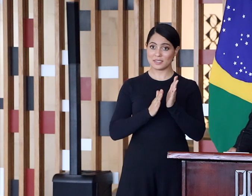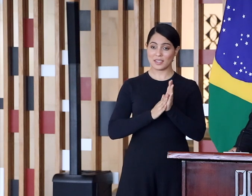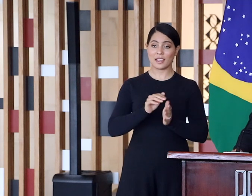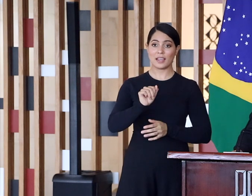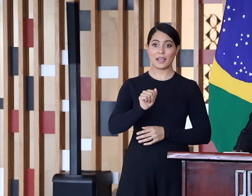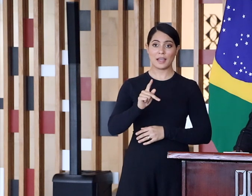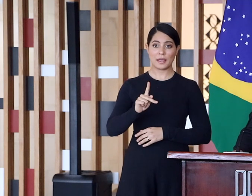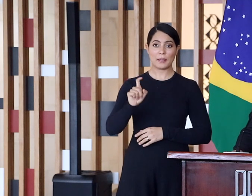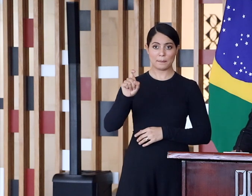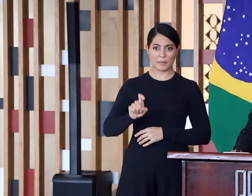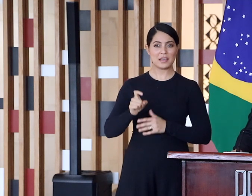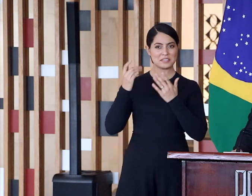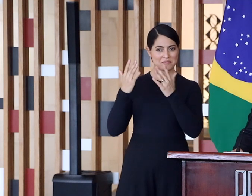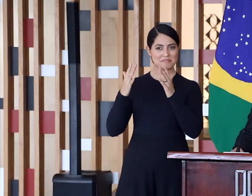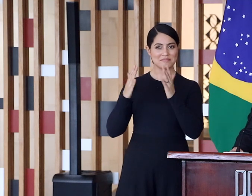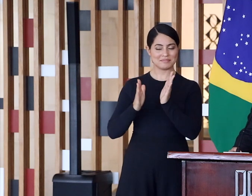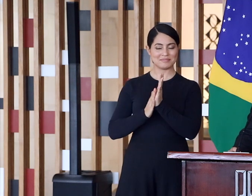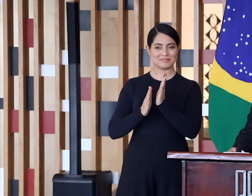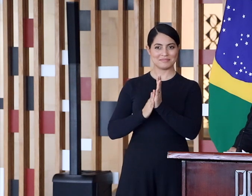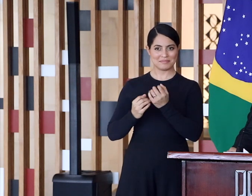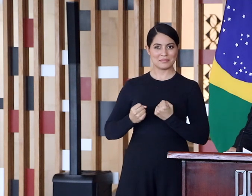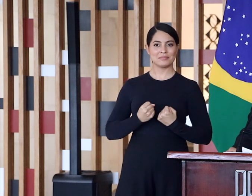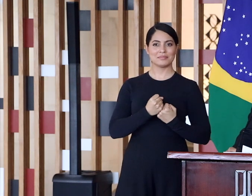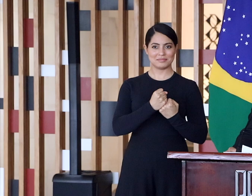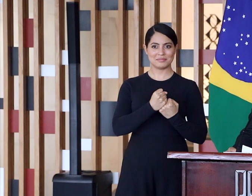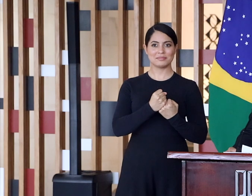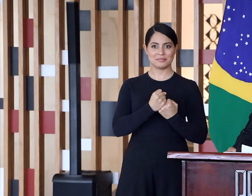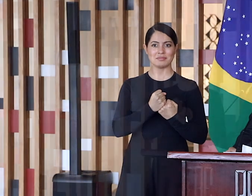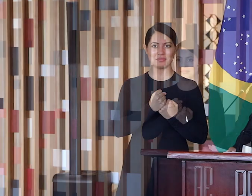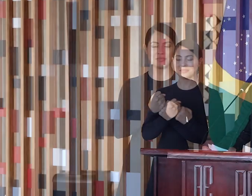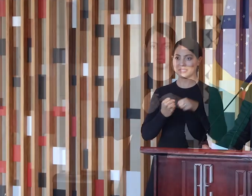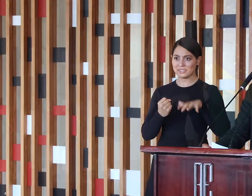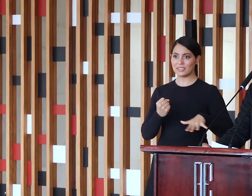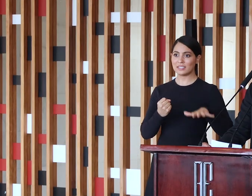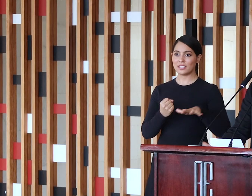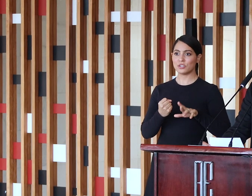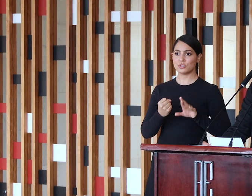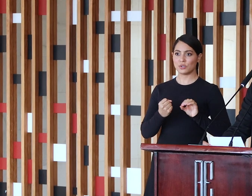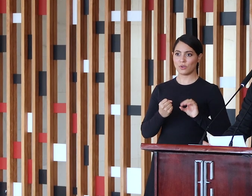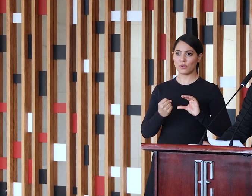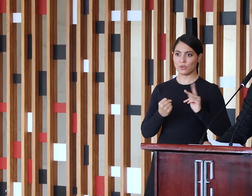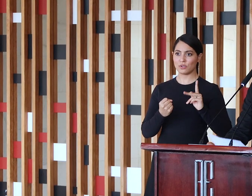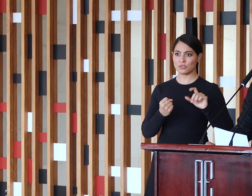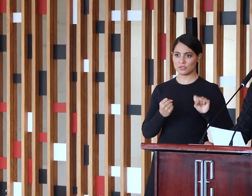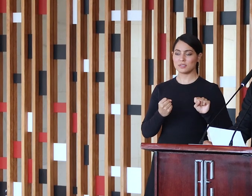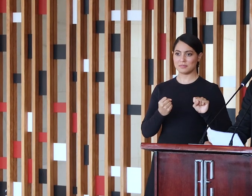por toda a contribuição dada ao setor de rochas e agradecer por essa parceria que está sendo estabelecida.